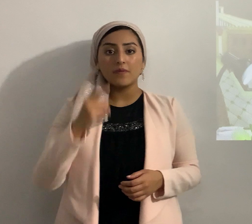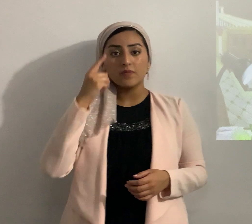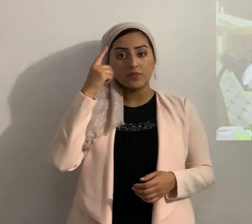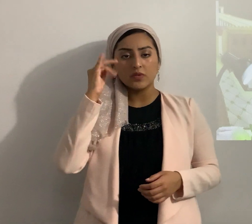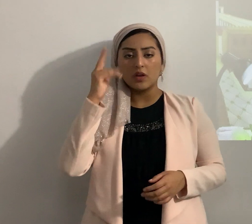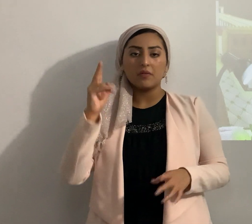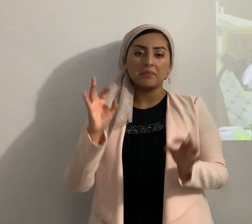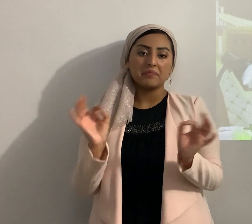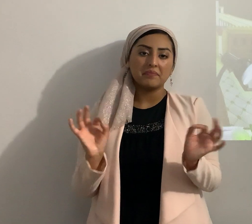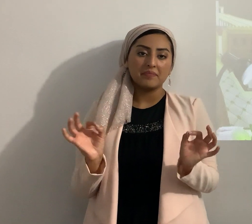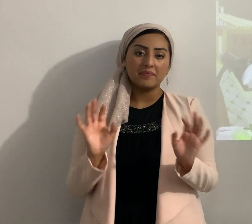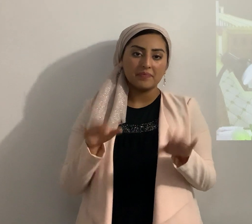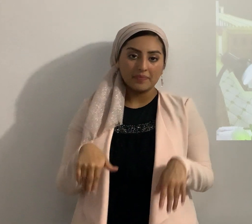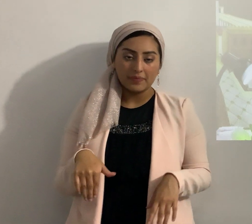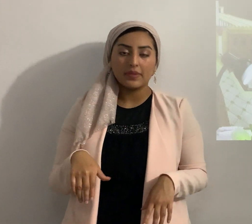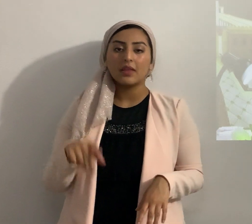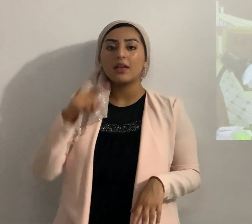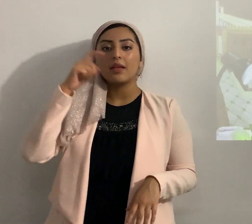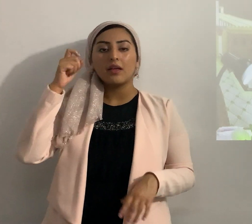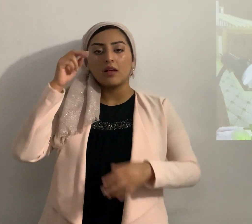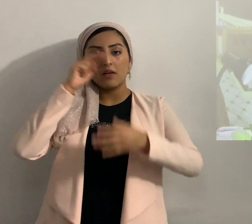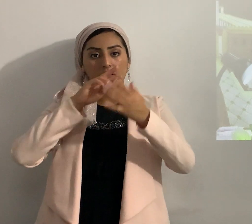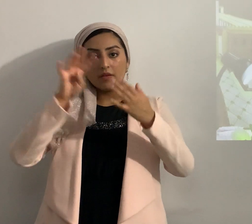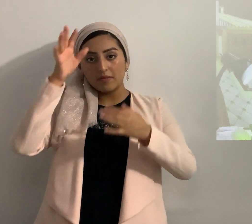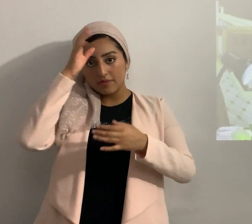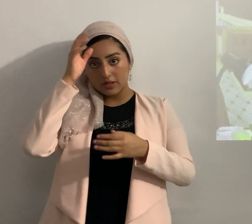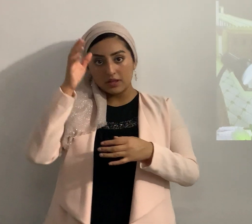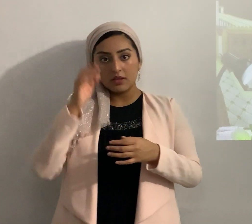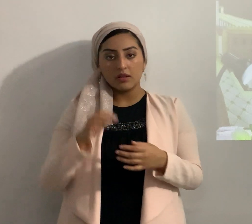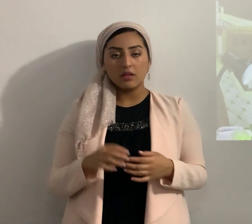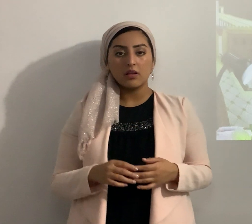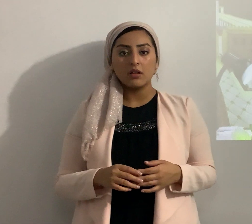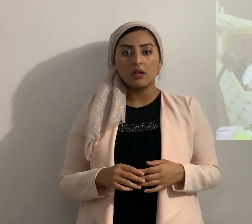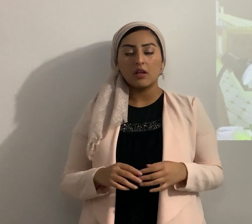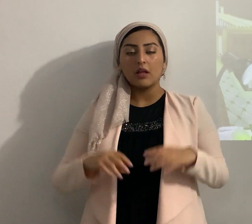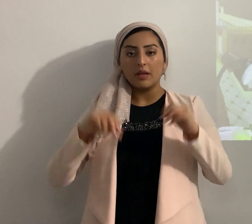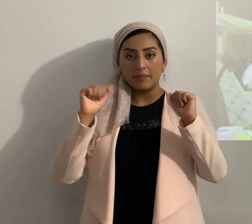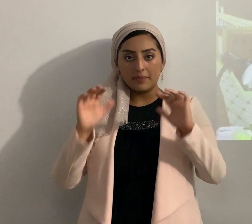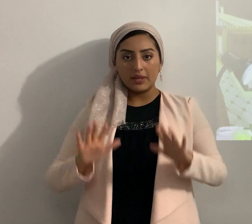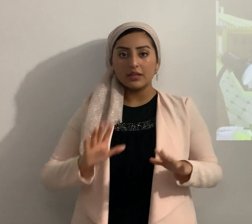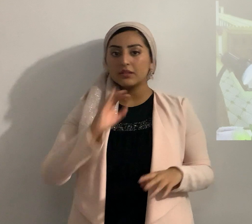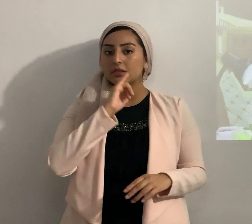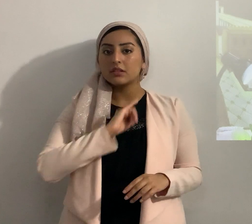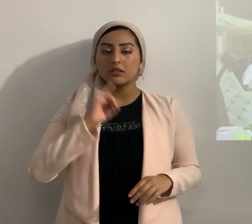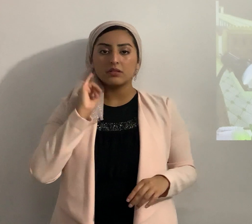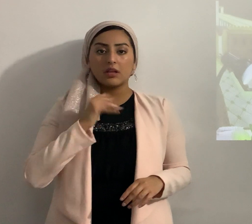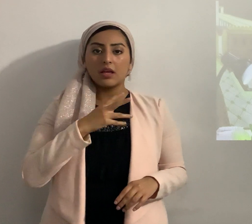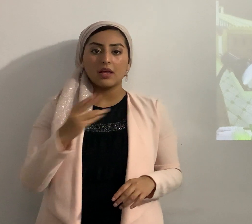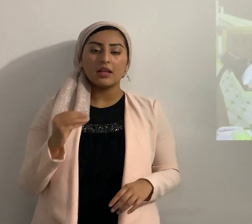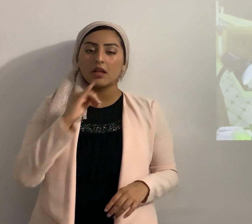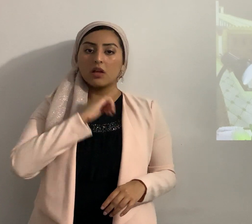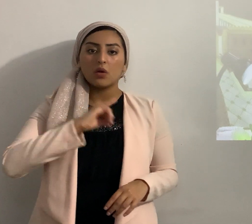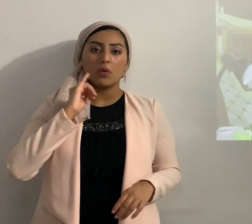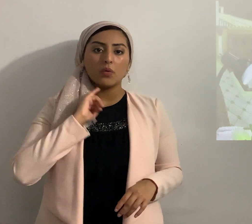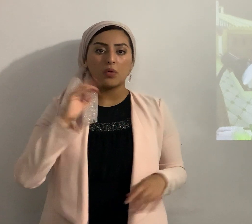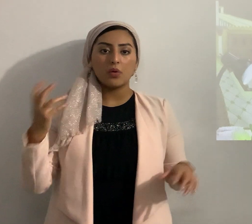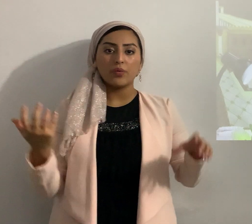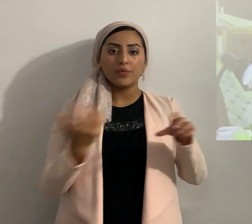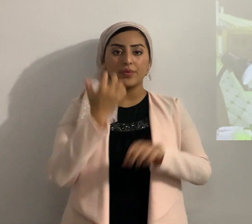nada porque el Eterno en ese momento bendijo a Israel y salió Israel avante desde luego